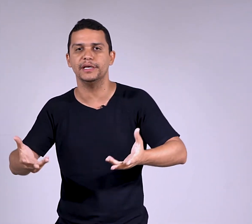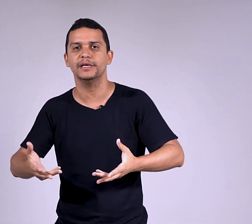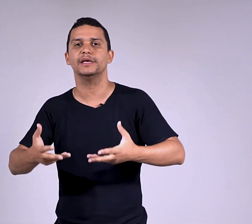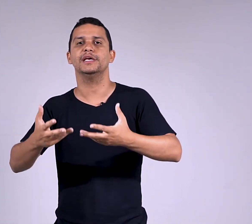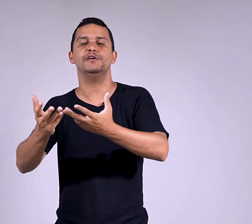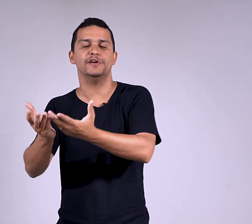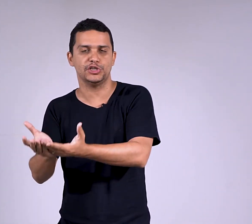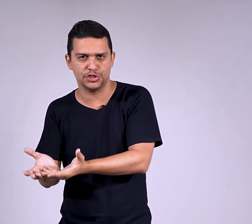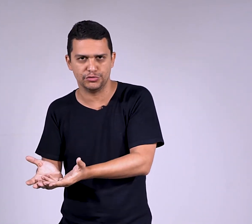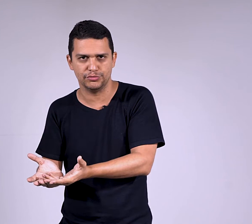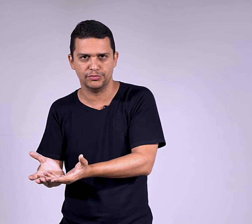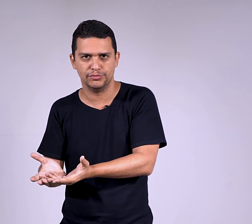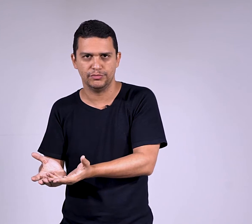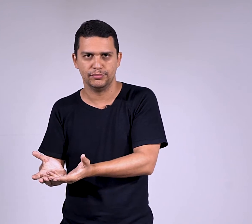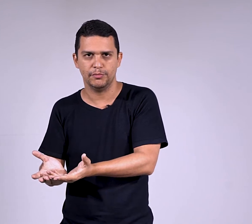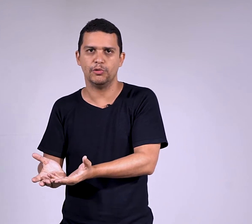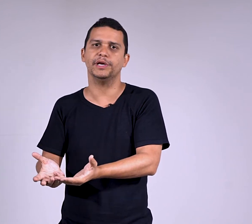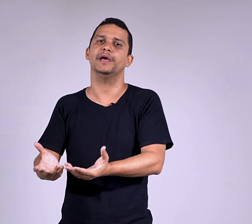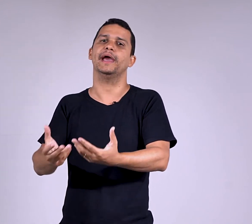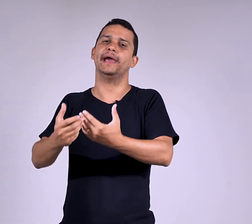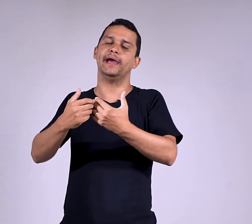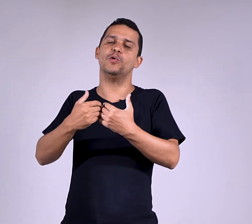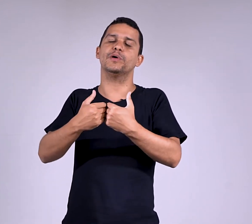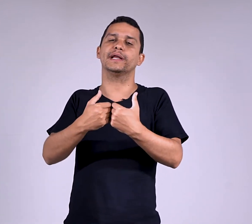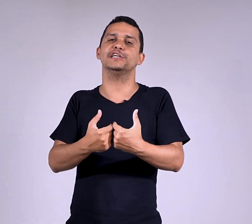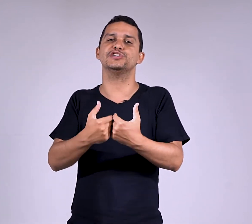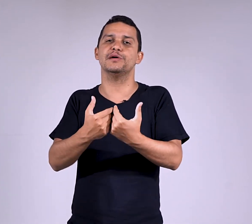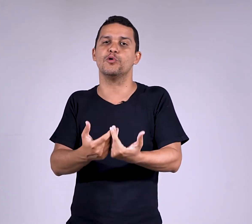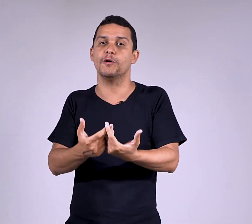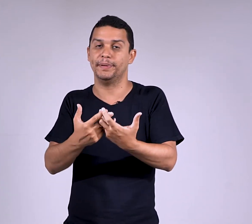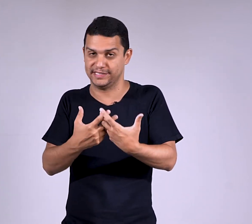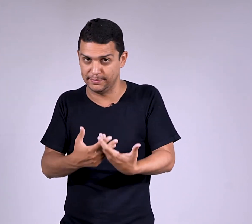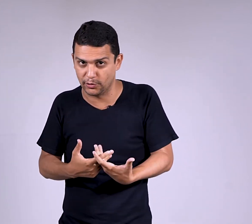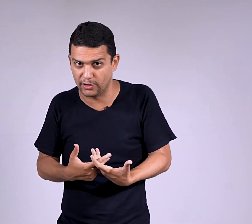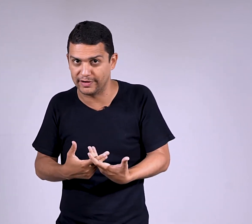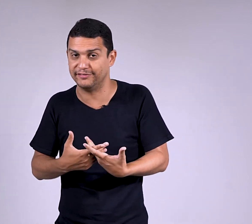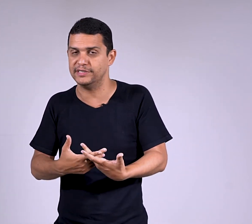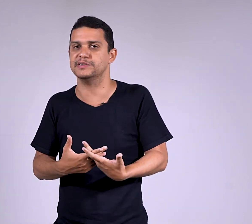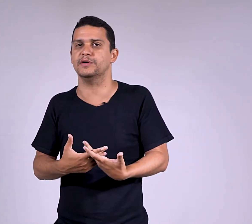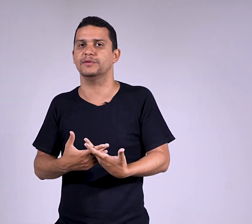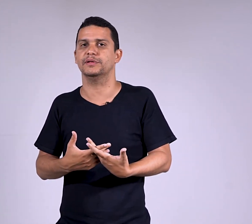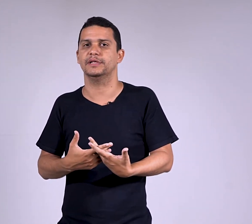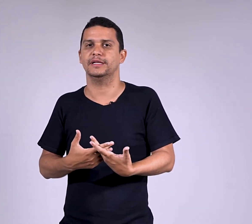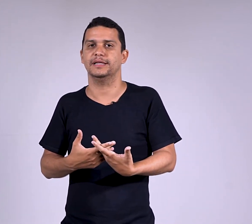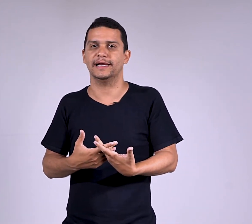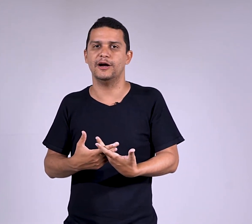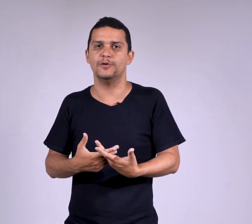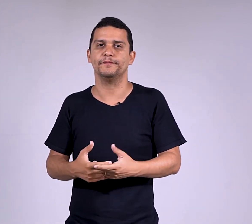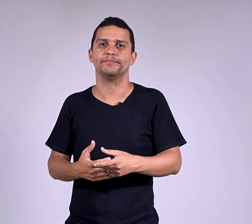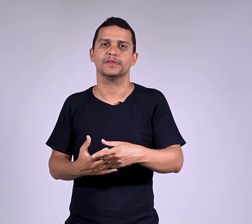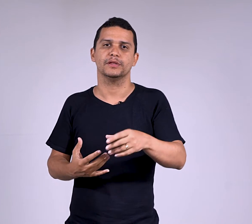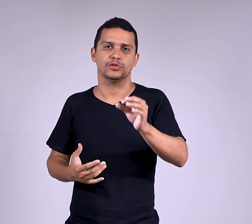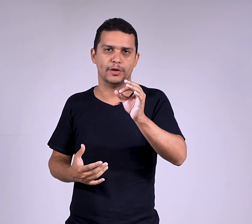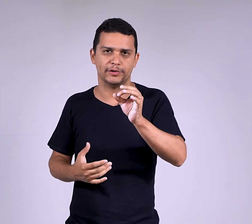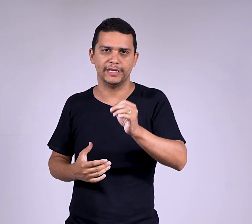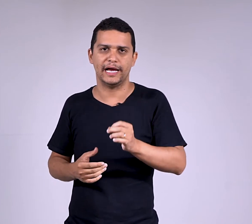invertido. Porque é o grande temor para essa prova, inversão. Legal? Toma cuidado.